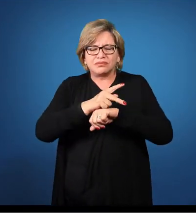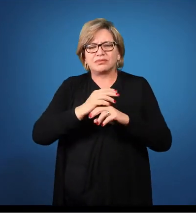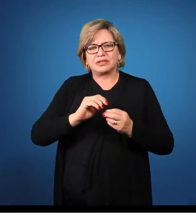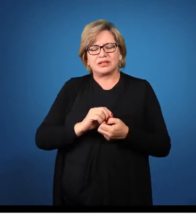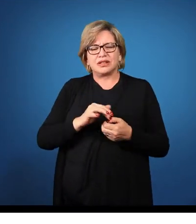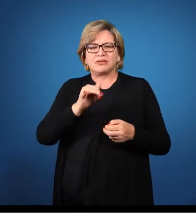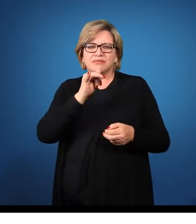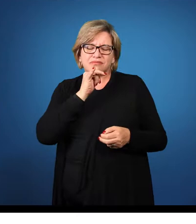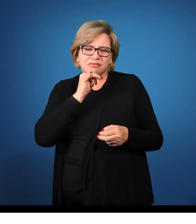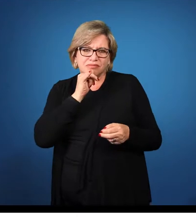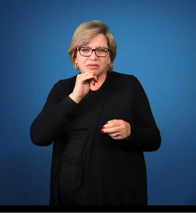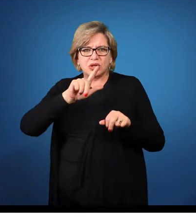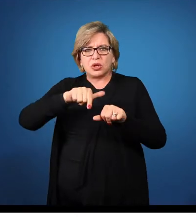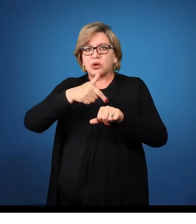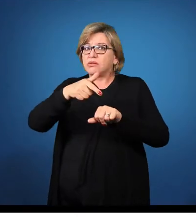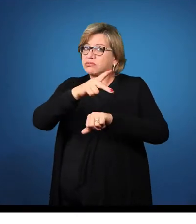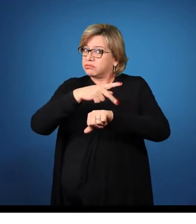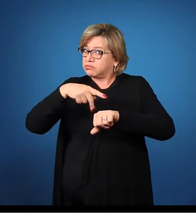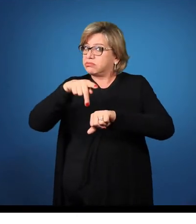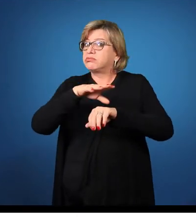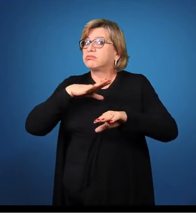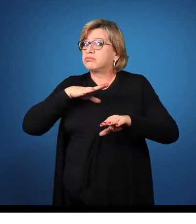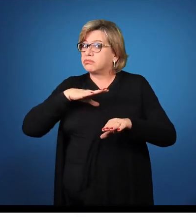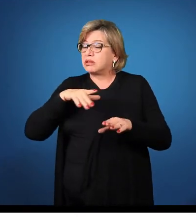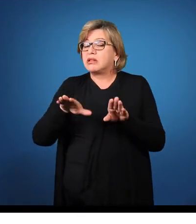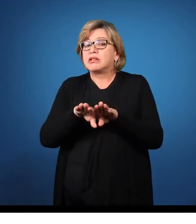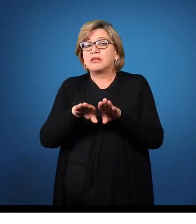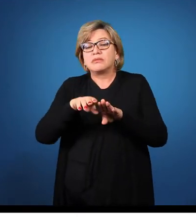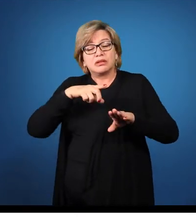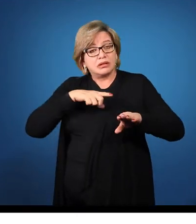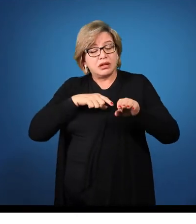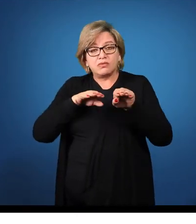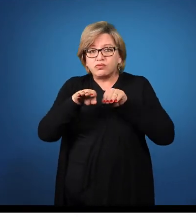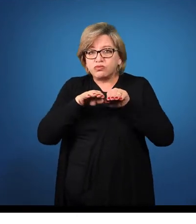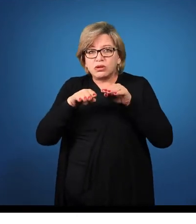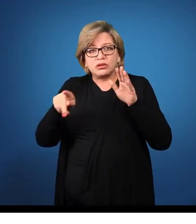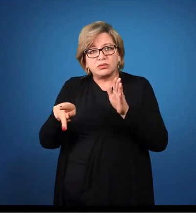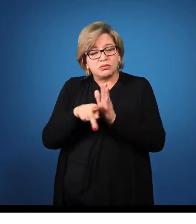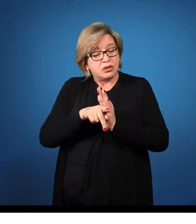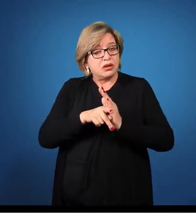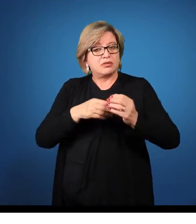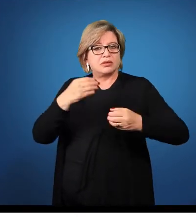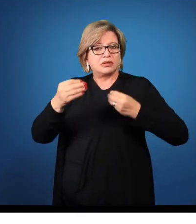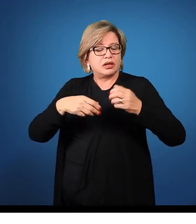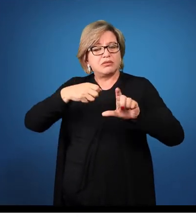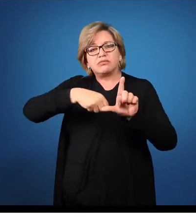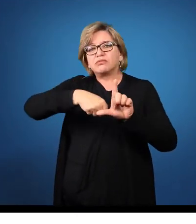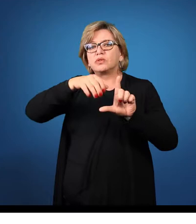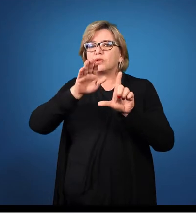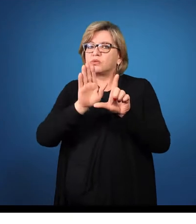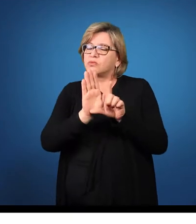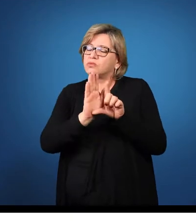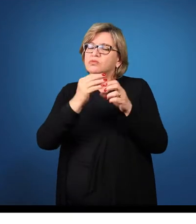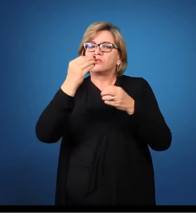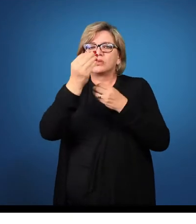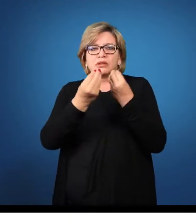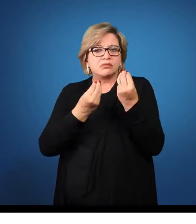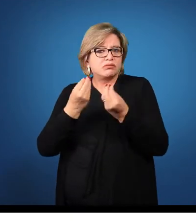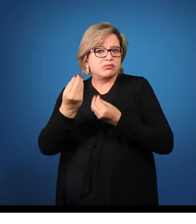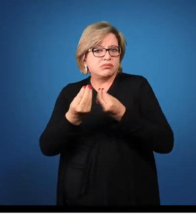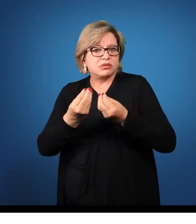outros países também existe toda uma movimentação de carga, existe uma logística toda envolvendo